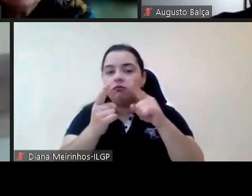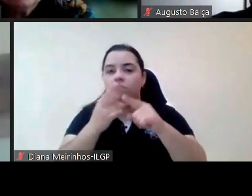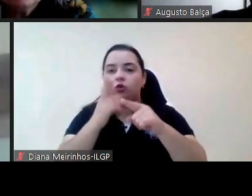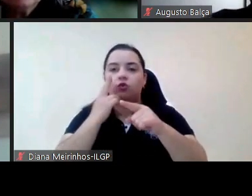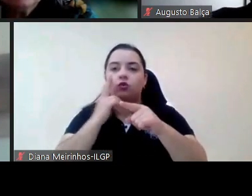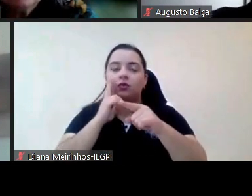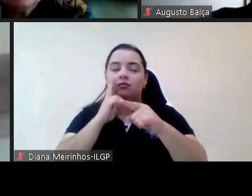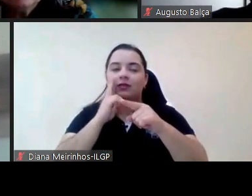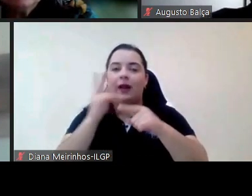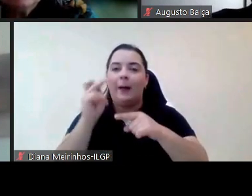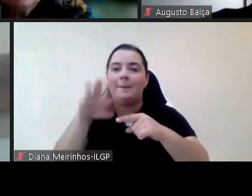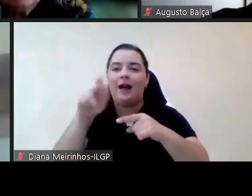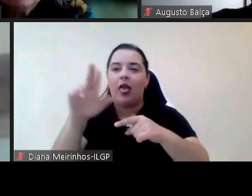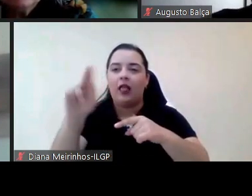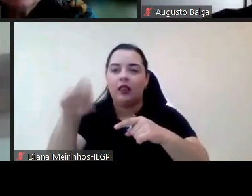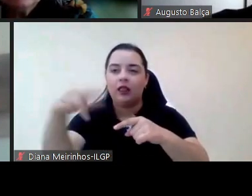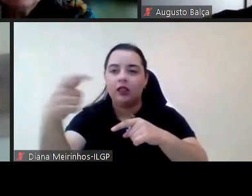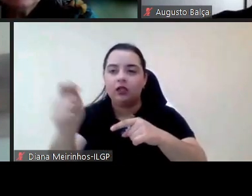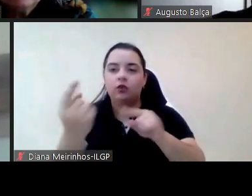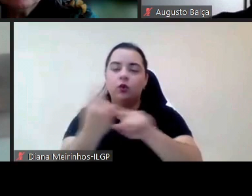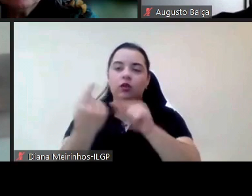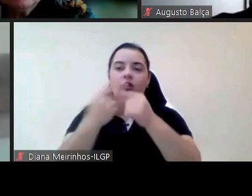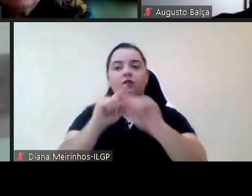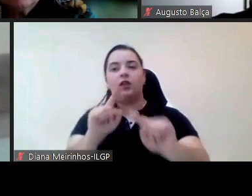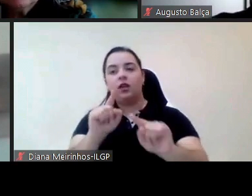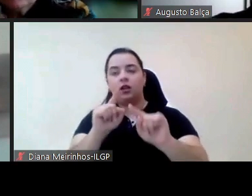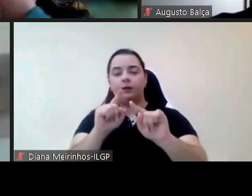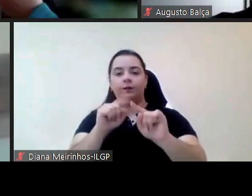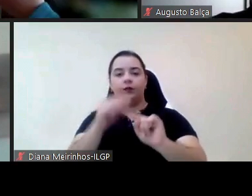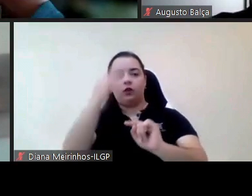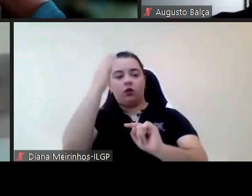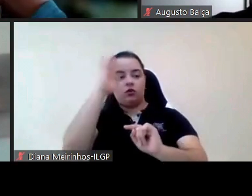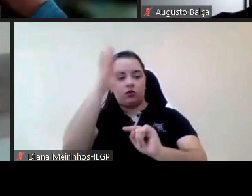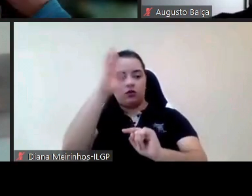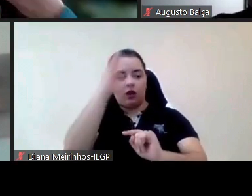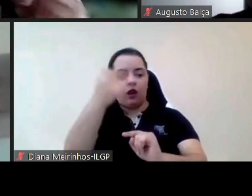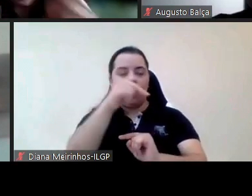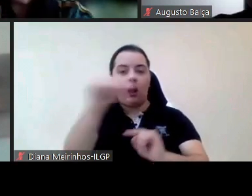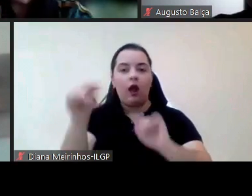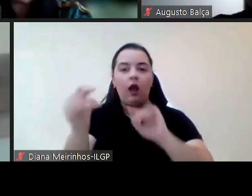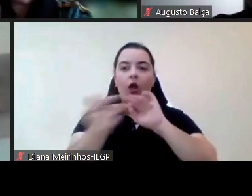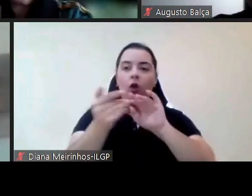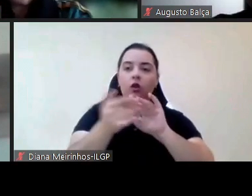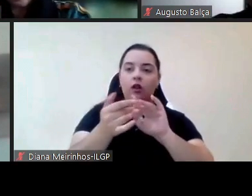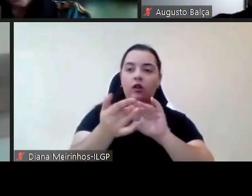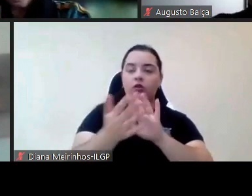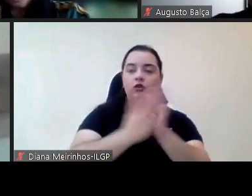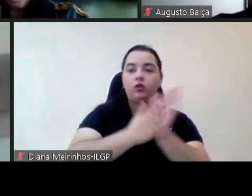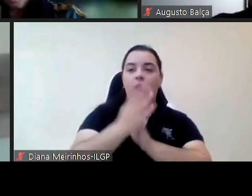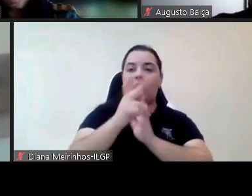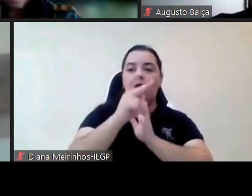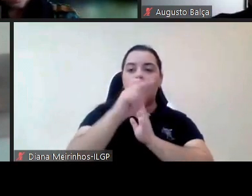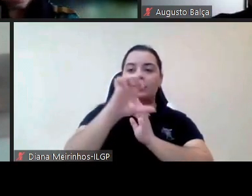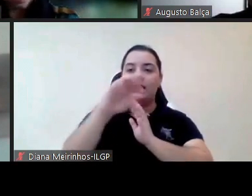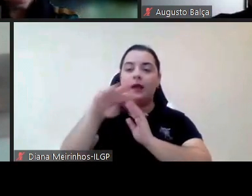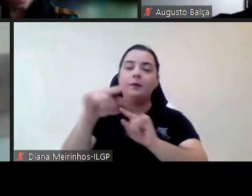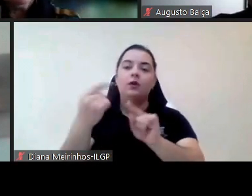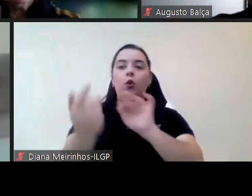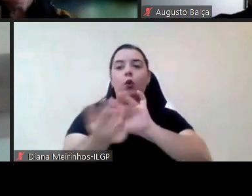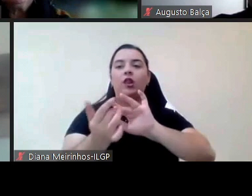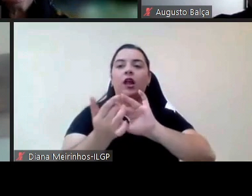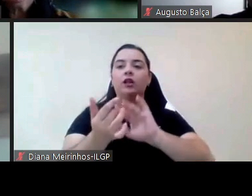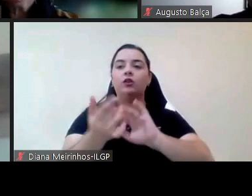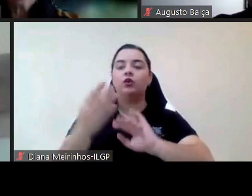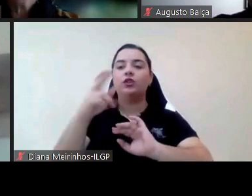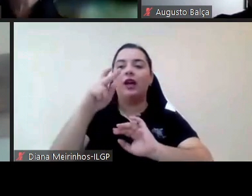sei que existem esses contactos através da ACM e até portanto digamos mais institucionais digamos em termos de